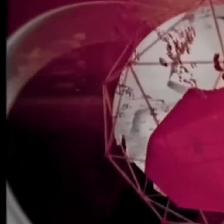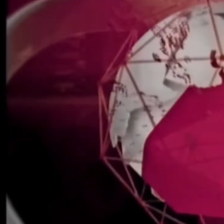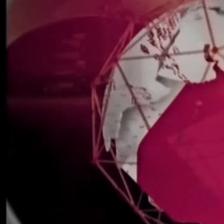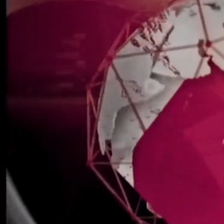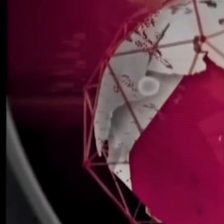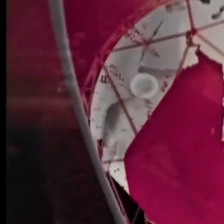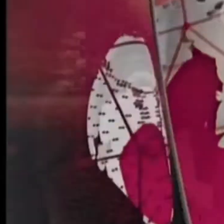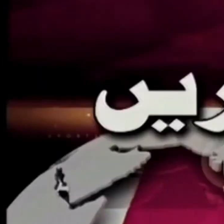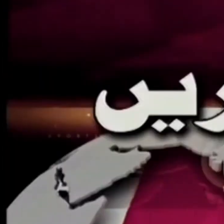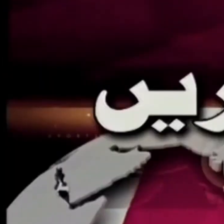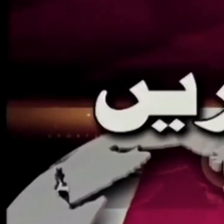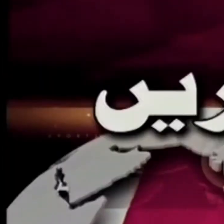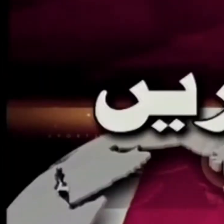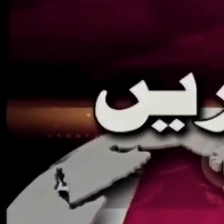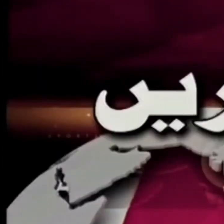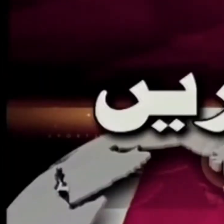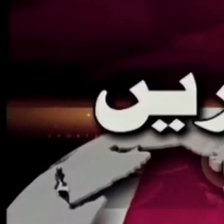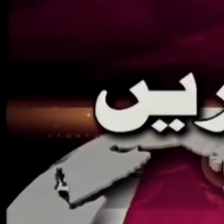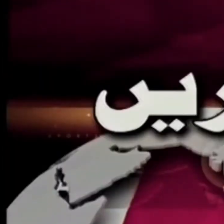موسیقی